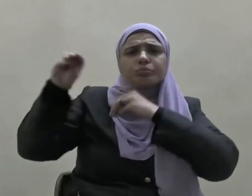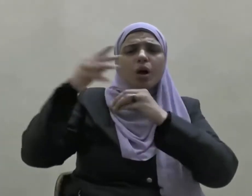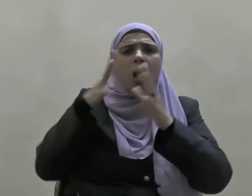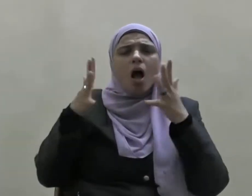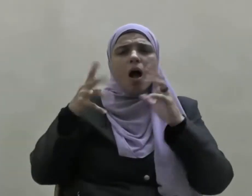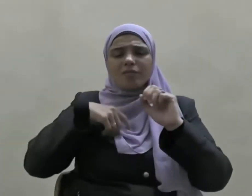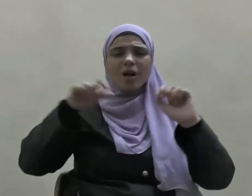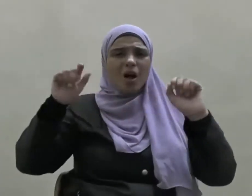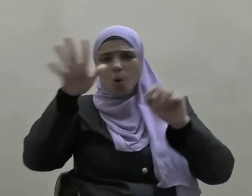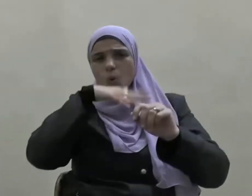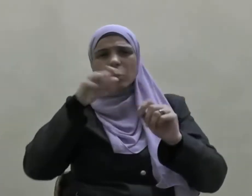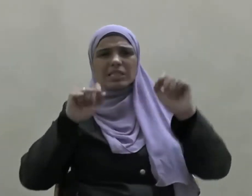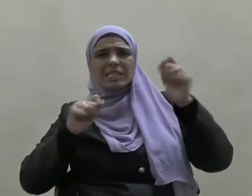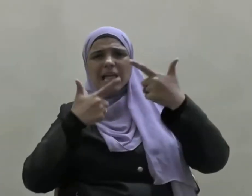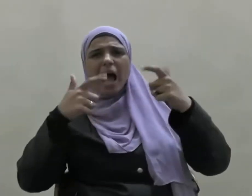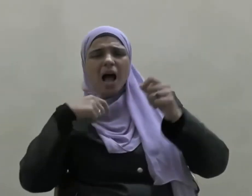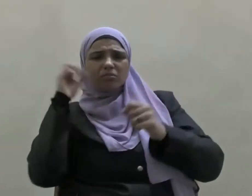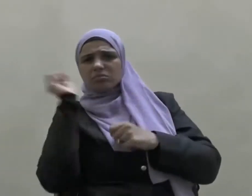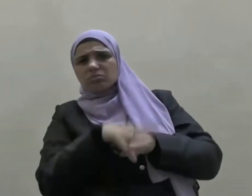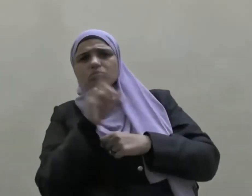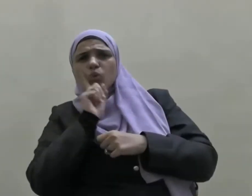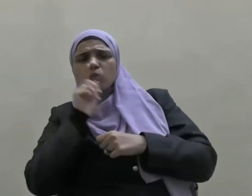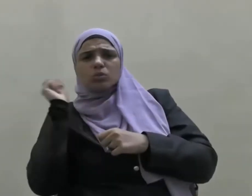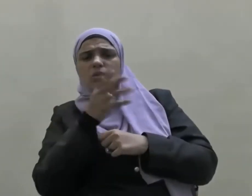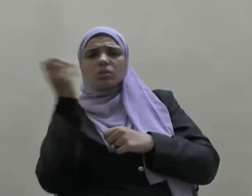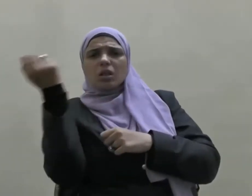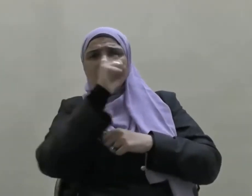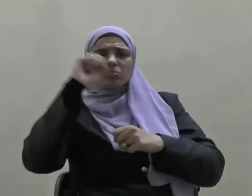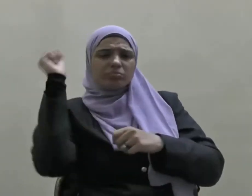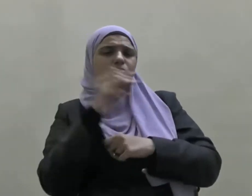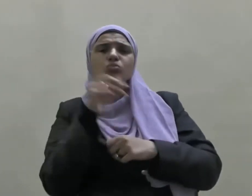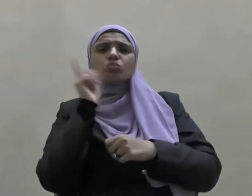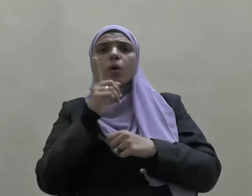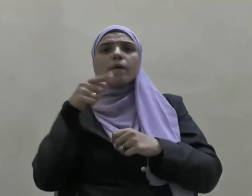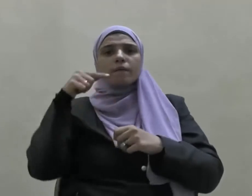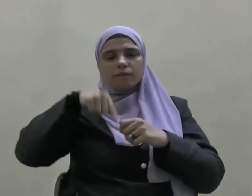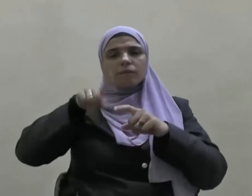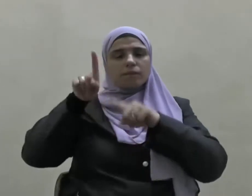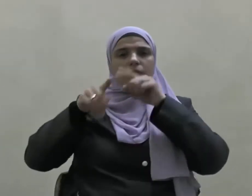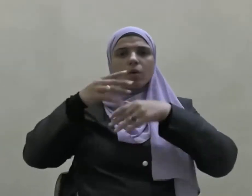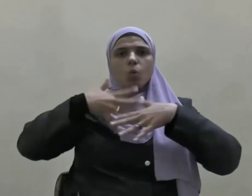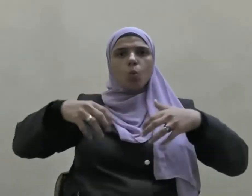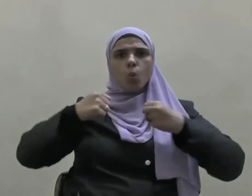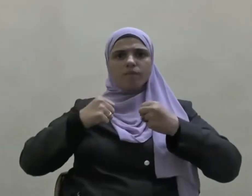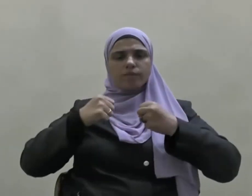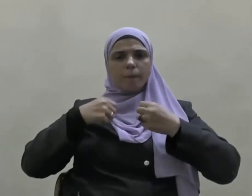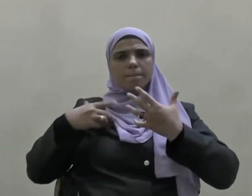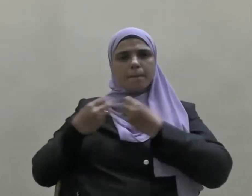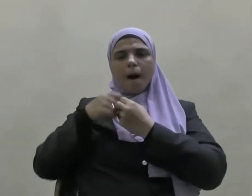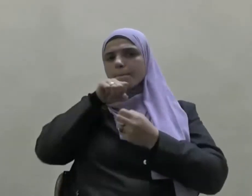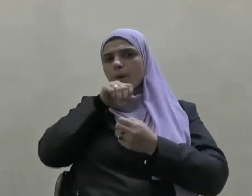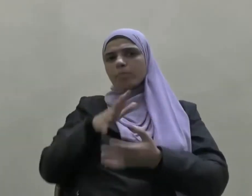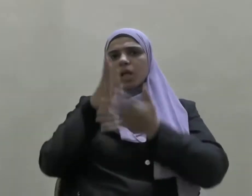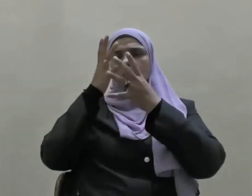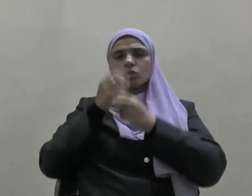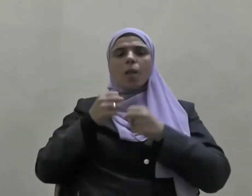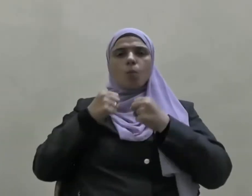وألقى بعضهم السلاح وثبت بعضهم مع النبي صلى الله عليه